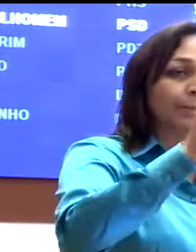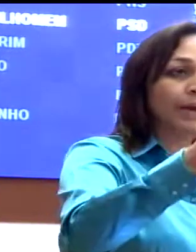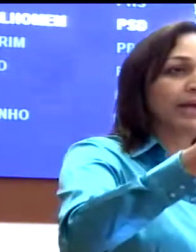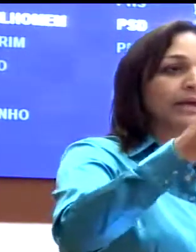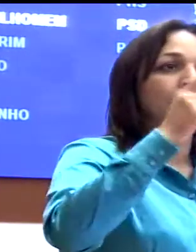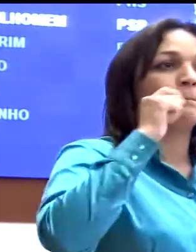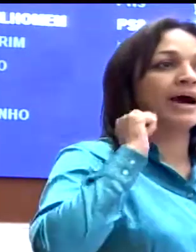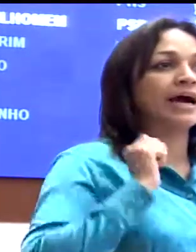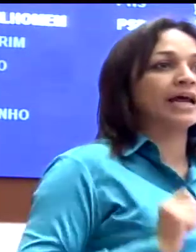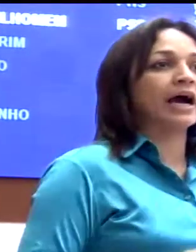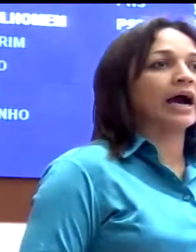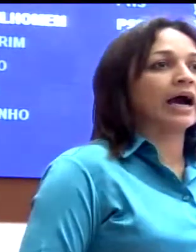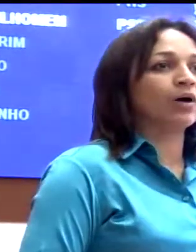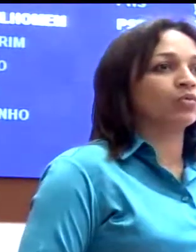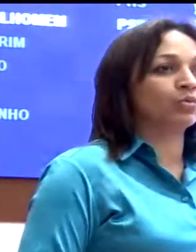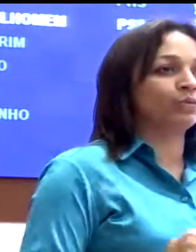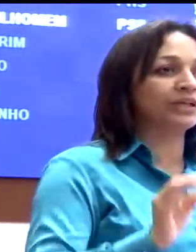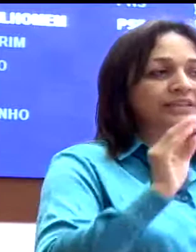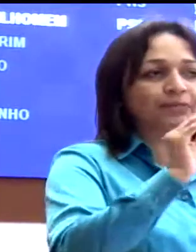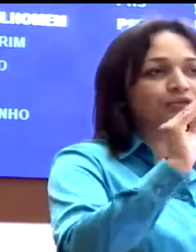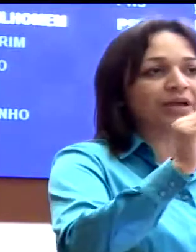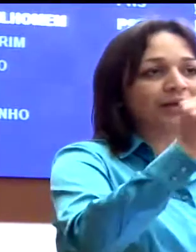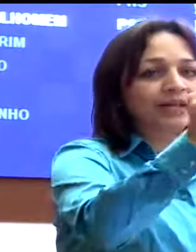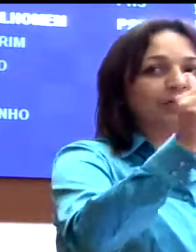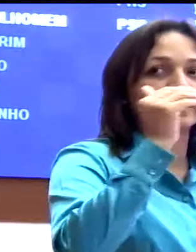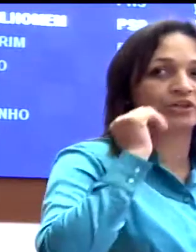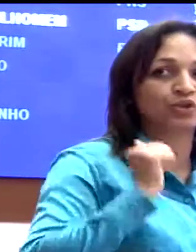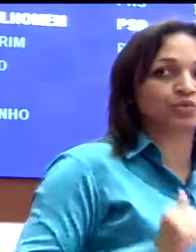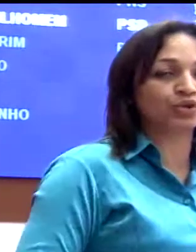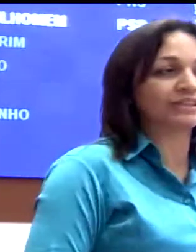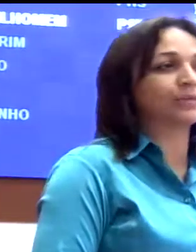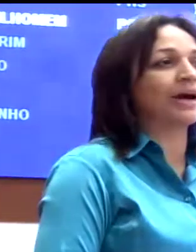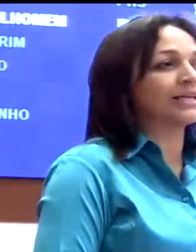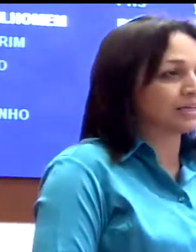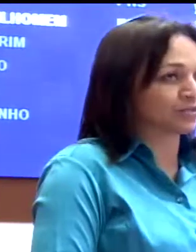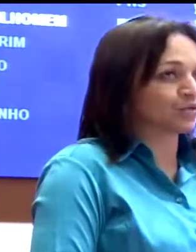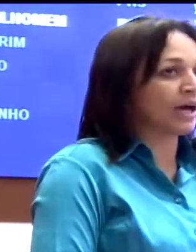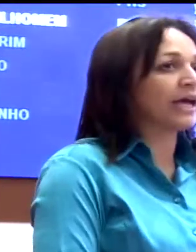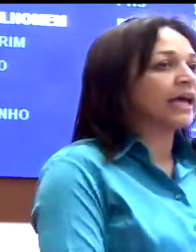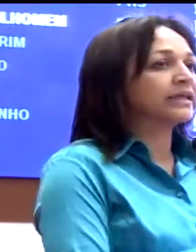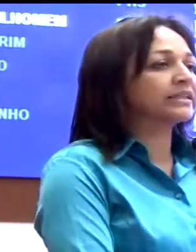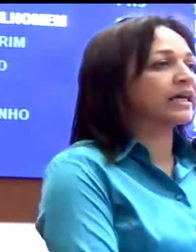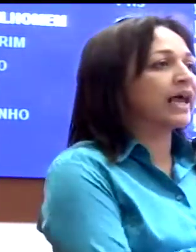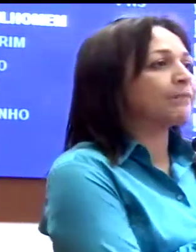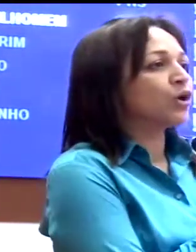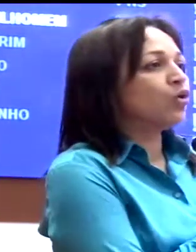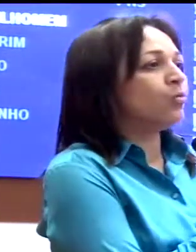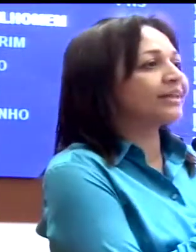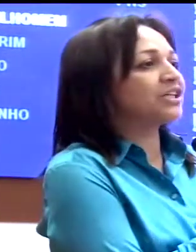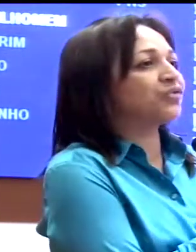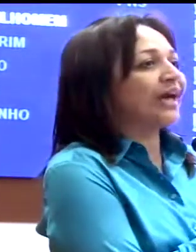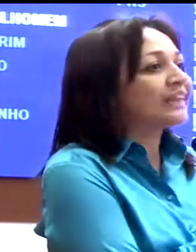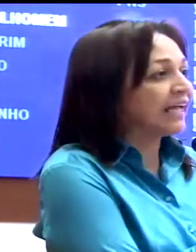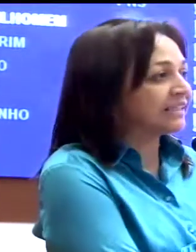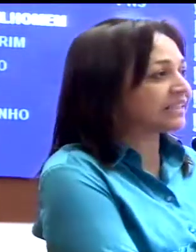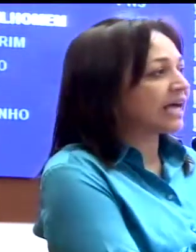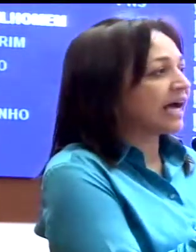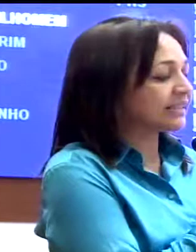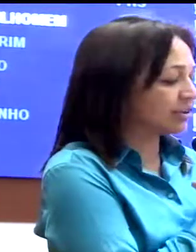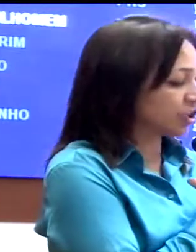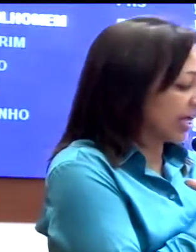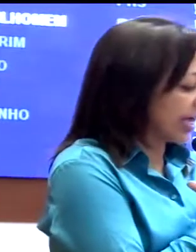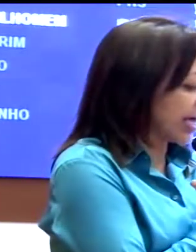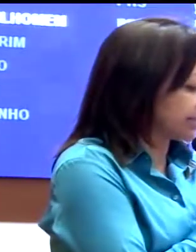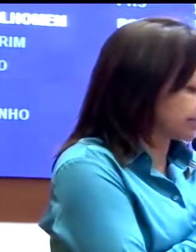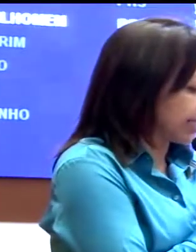olhar também para um princípio fundamental, que é a questão do municipalismo, não é? que será uma das vertentes